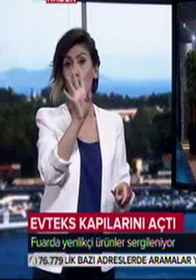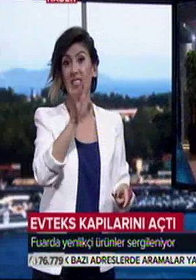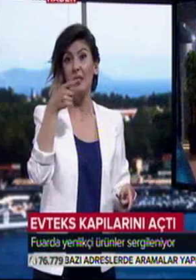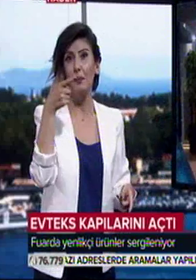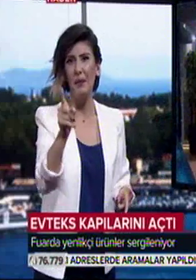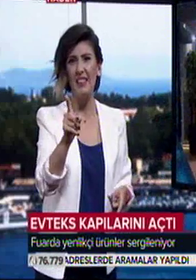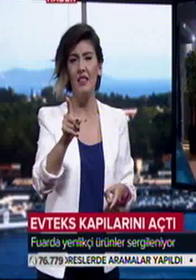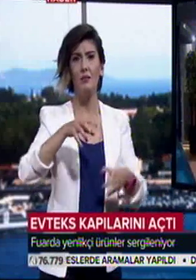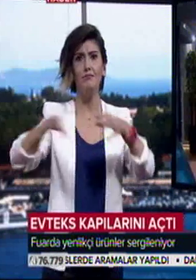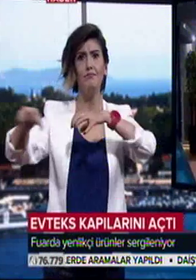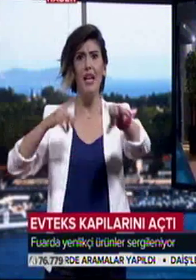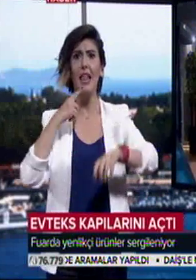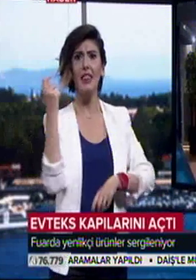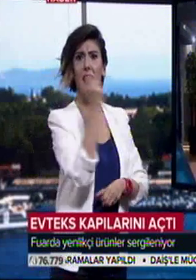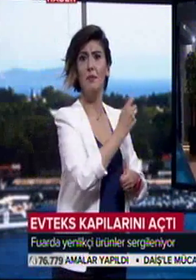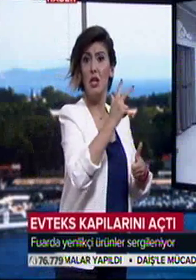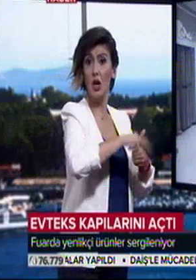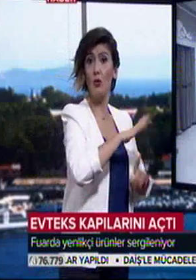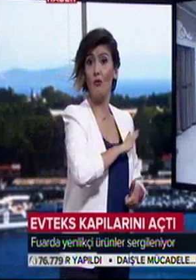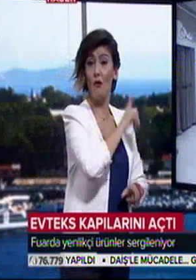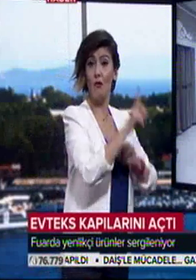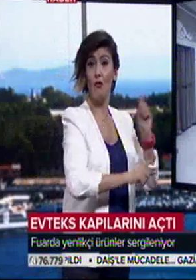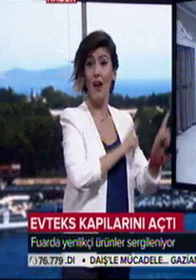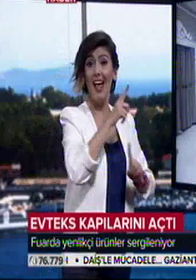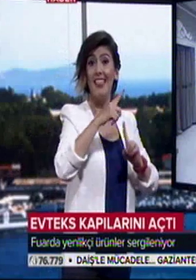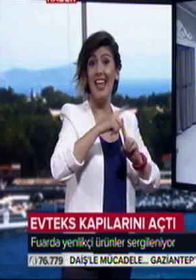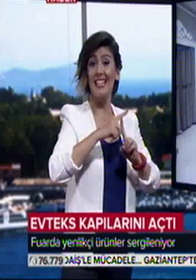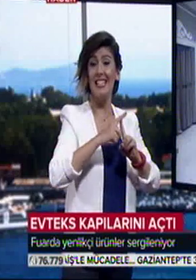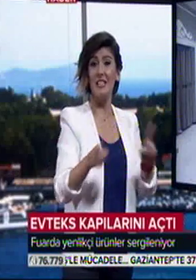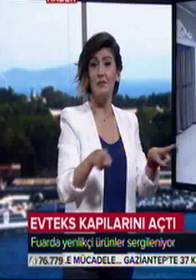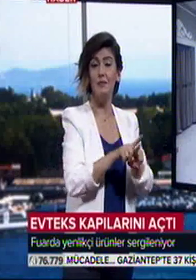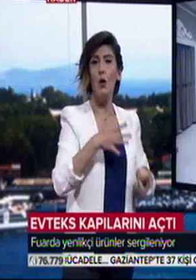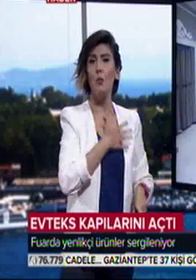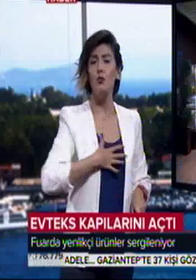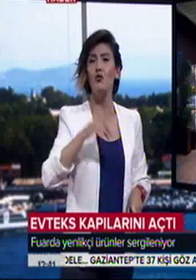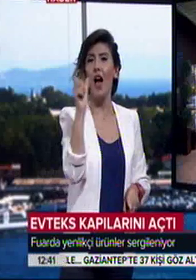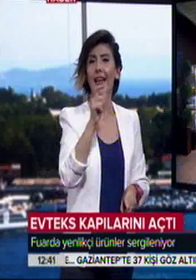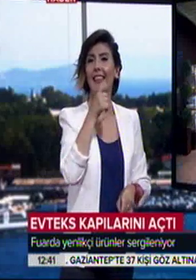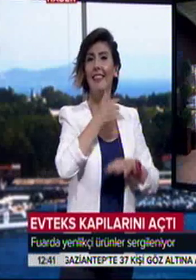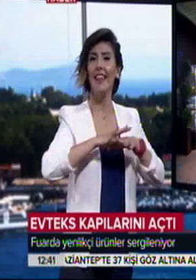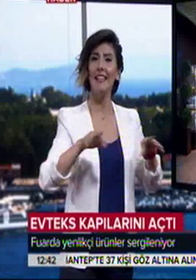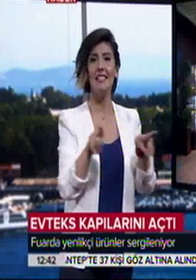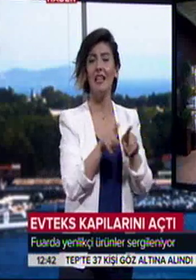sektör temsilcisinin katılması beklenen fuarda tekstille özdeşleşen Bursa, Aydın, Denizli gibi şehirlerde boy gösteriyor.